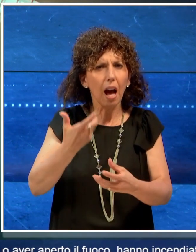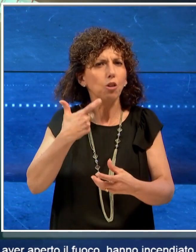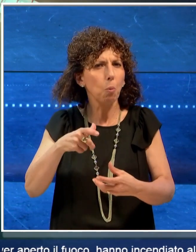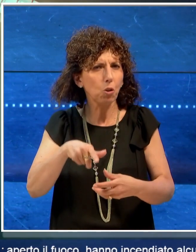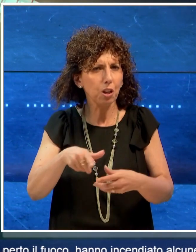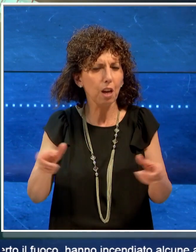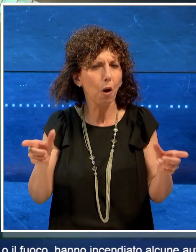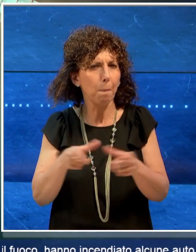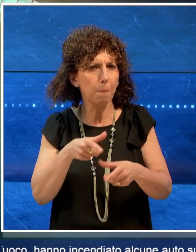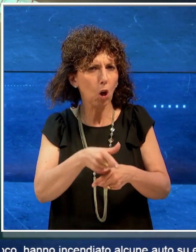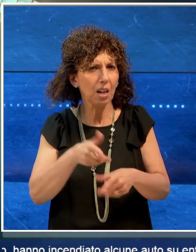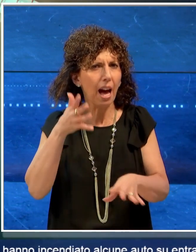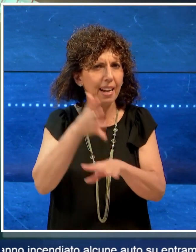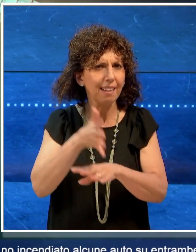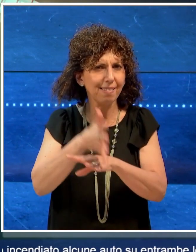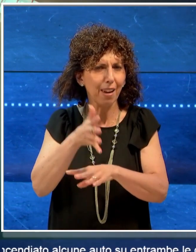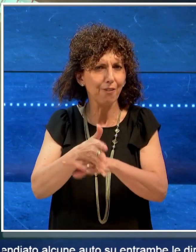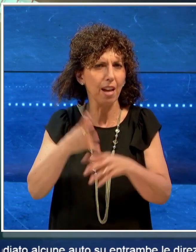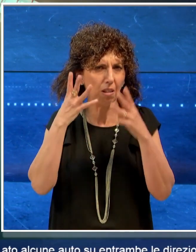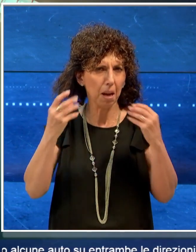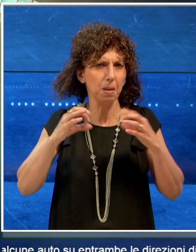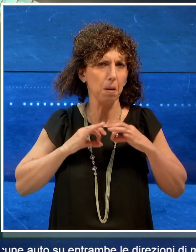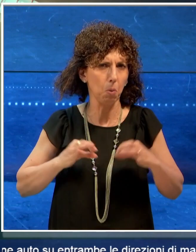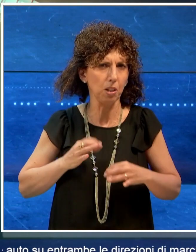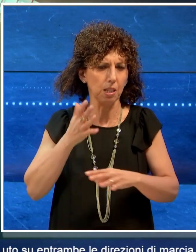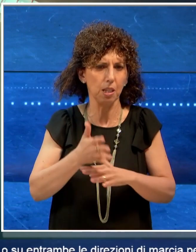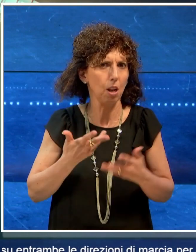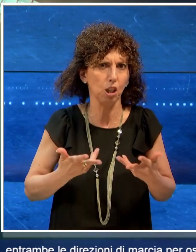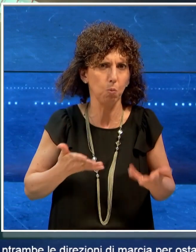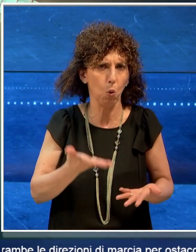ostacolare l'intervento delle forze di polizia.